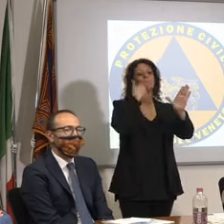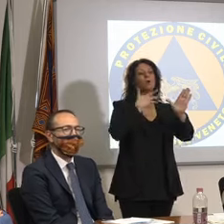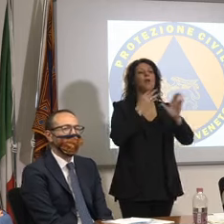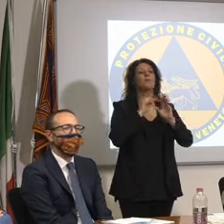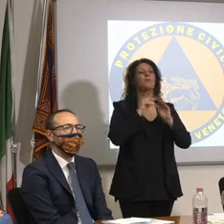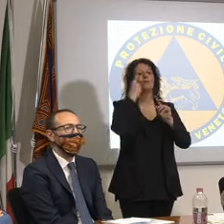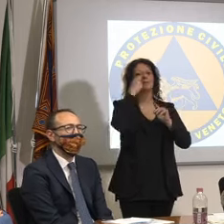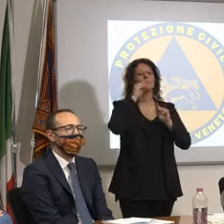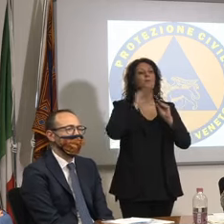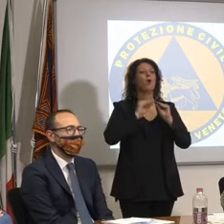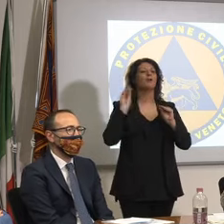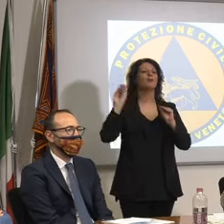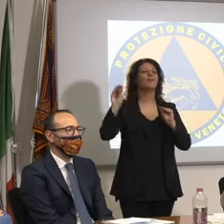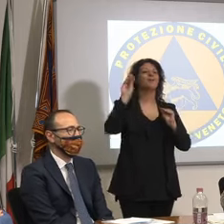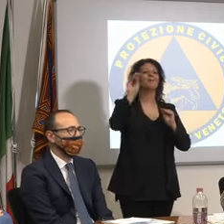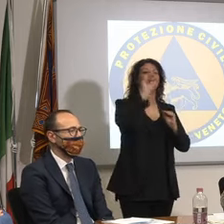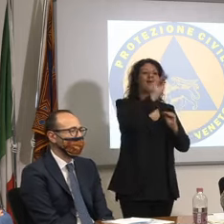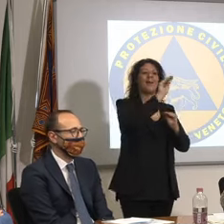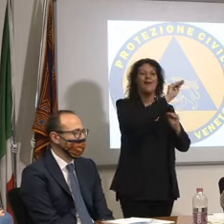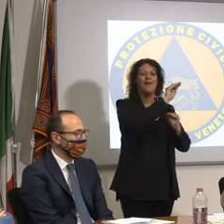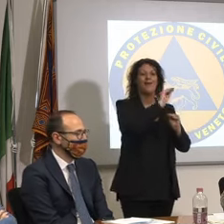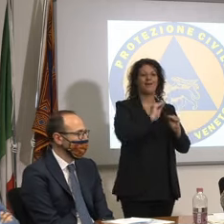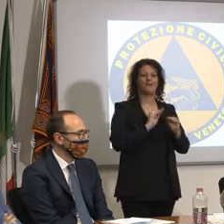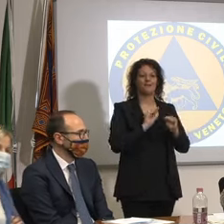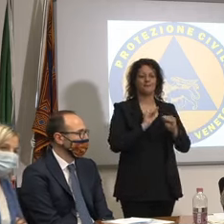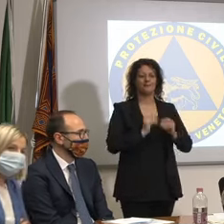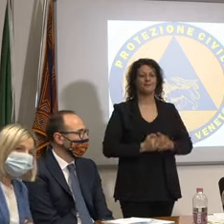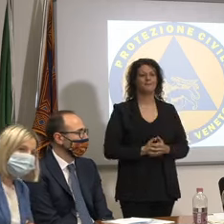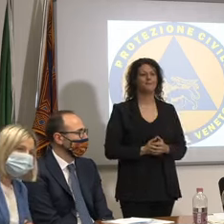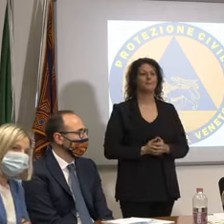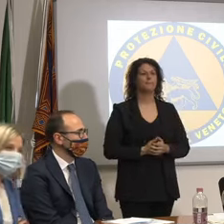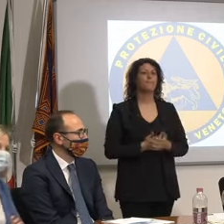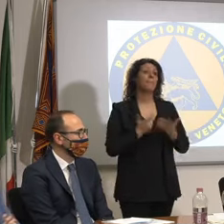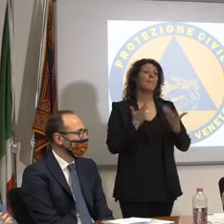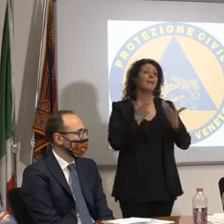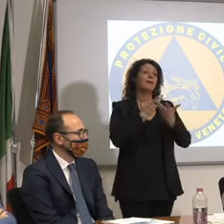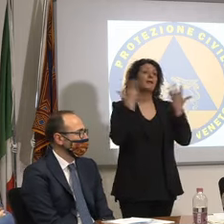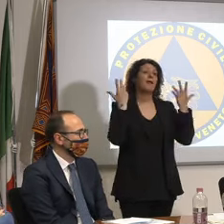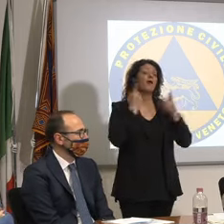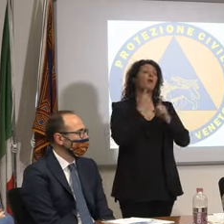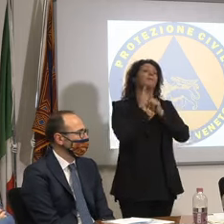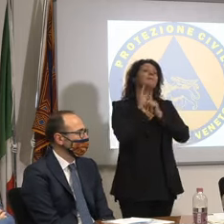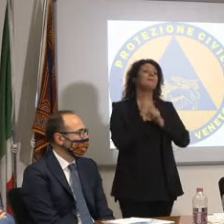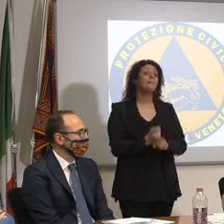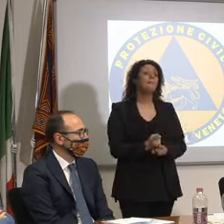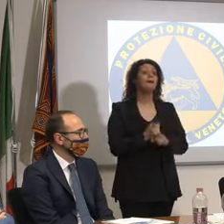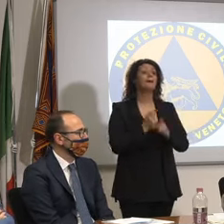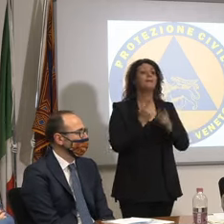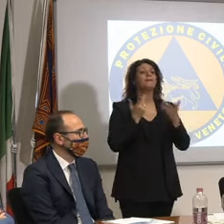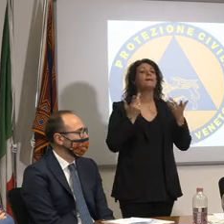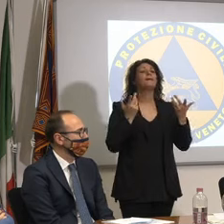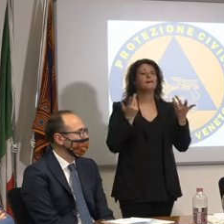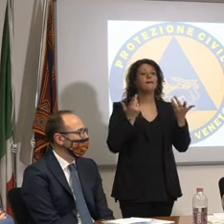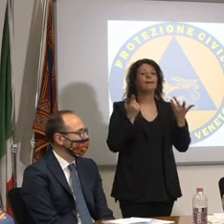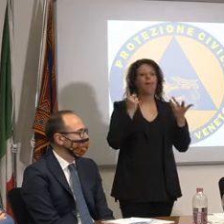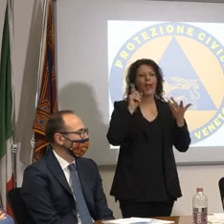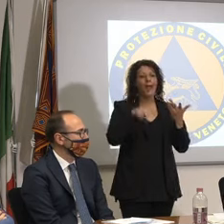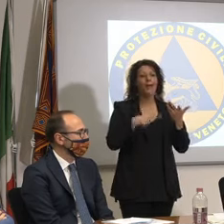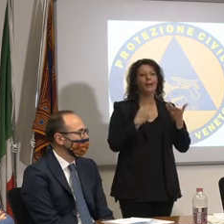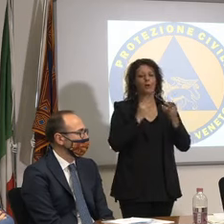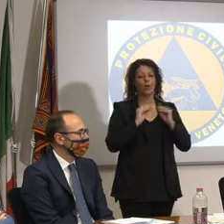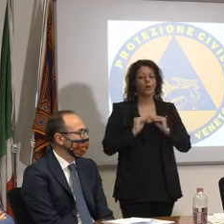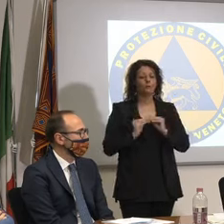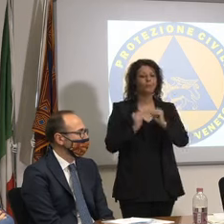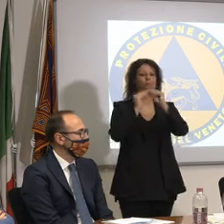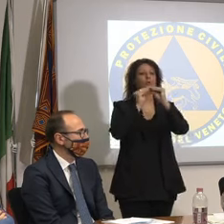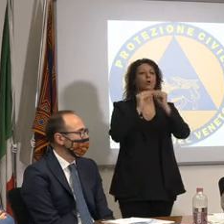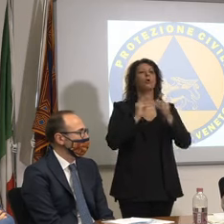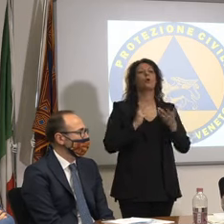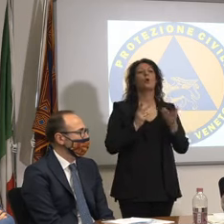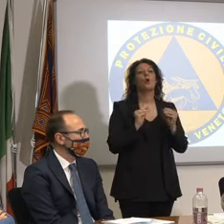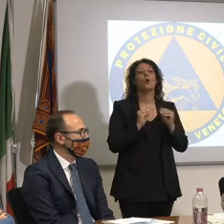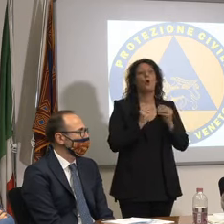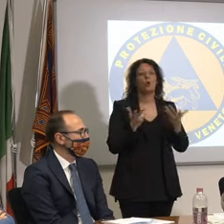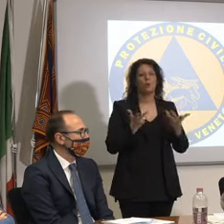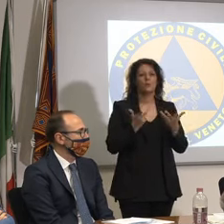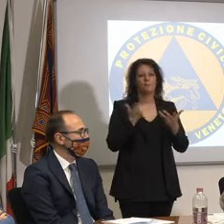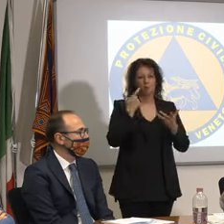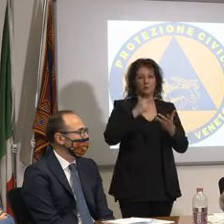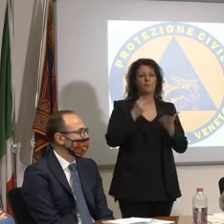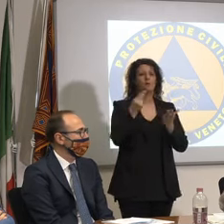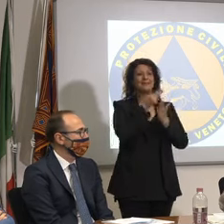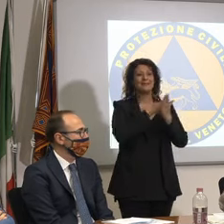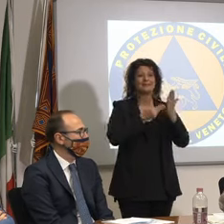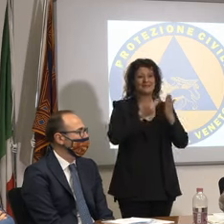ovviamente tutto dipenderà anche dalla modalità di allestimento perché comunque di lavori ce ne sono arrivati molti e